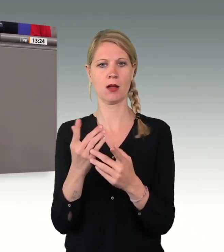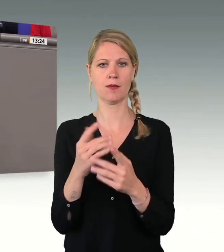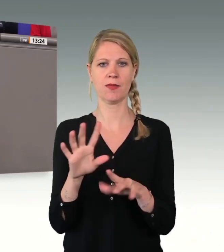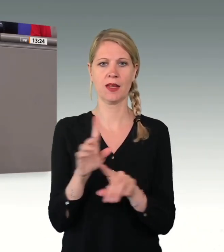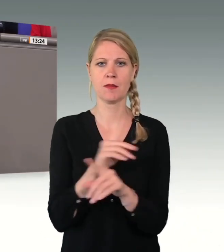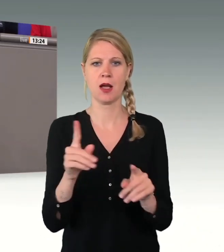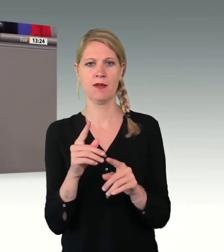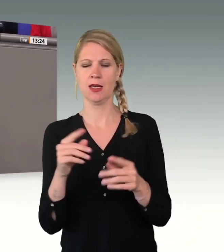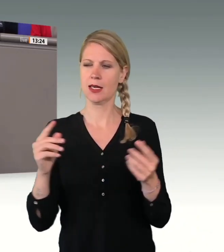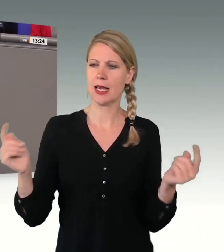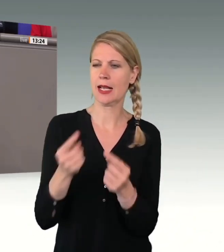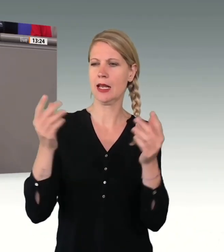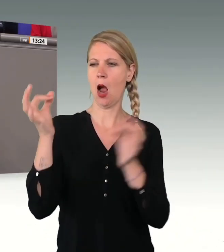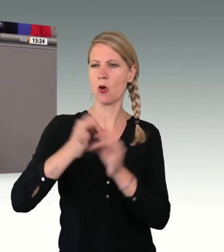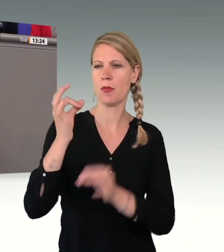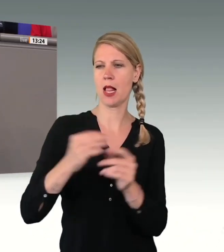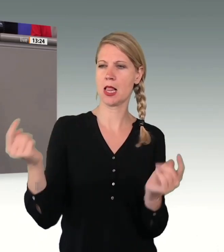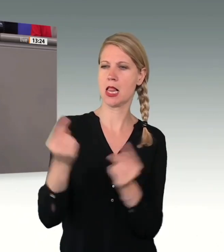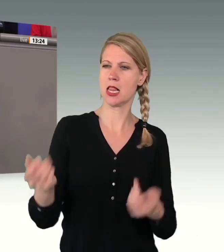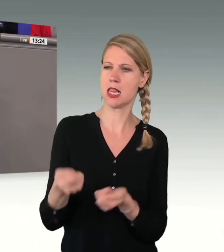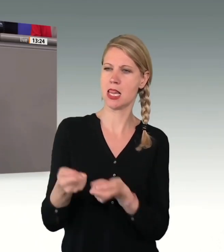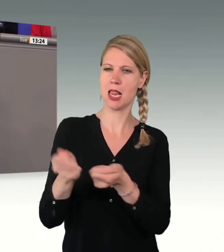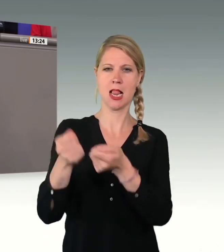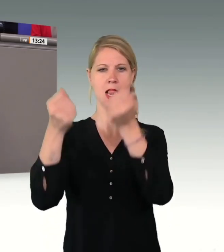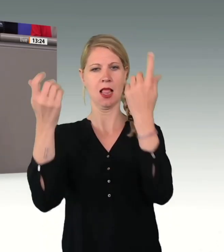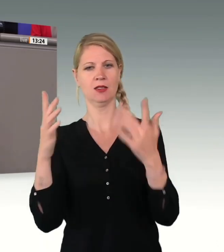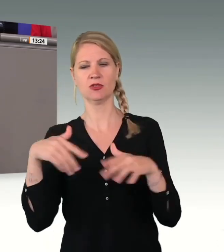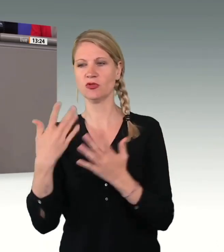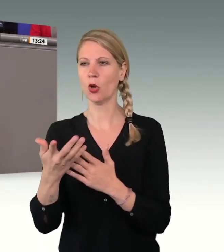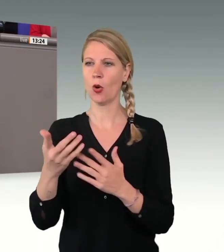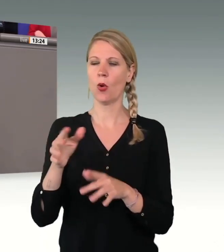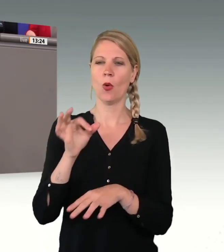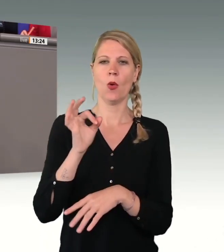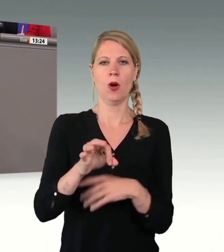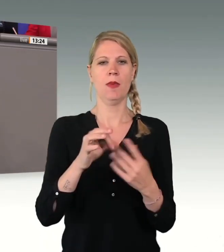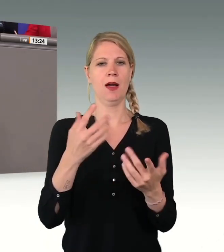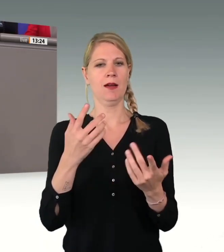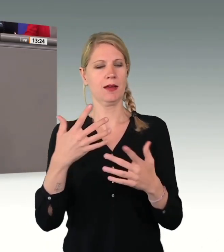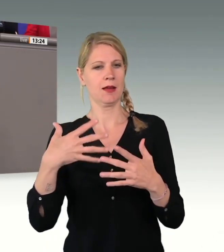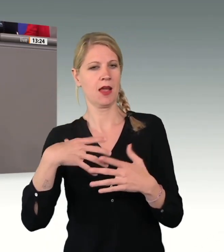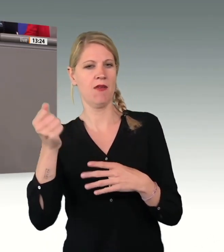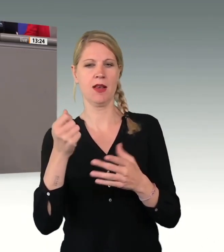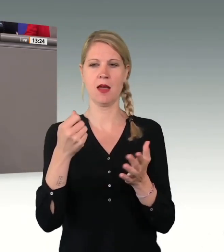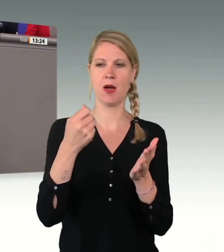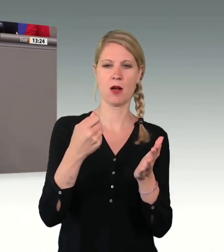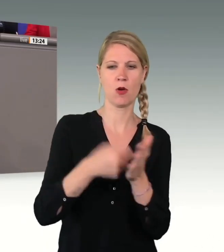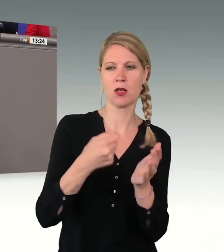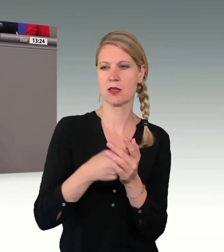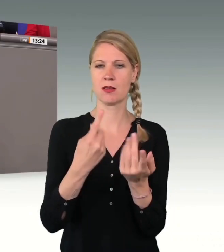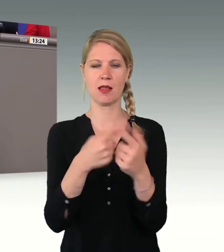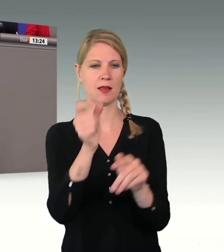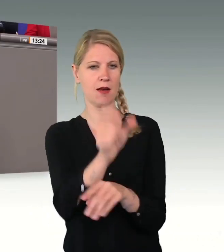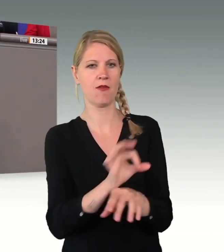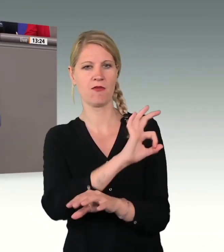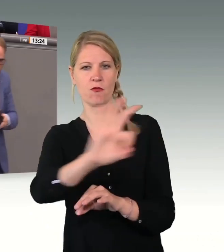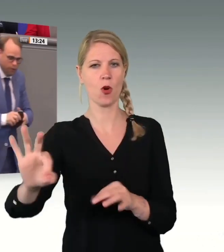des Versuchens, Gewinne zu erzielen auf Kosten anderer, das wird nicht gelingen. Das funktioniert jetzt nicht. Das wird nicht funktionieren.